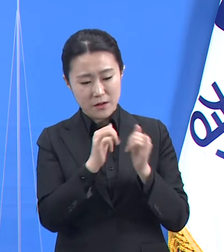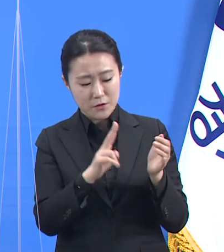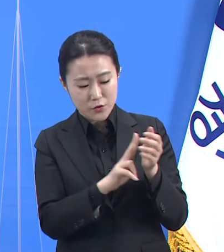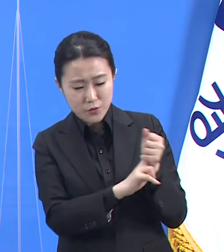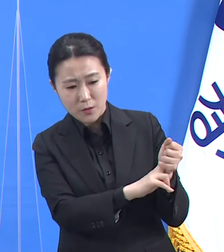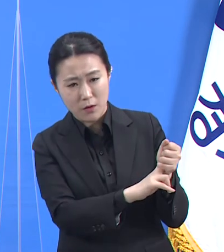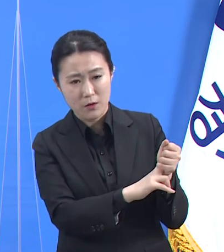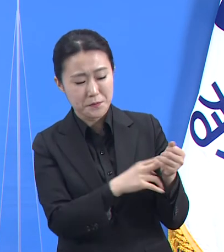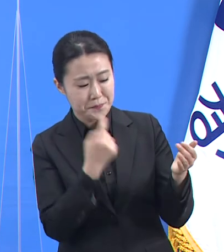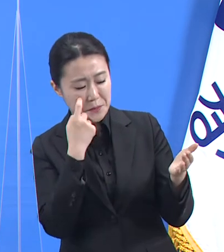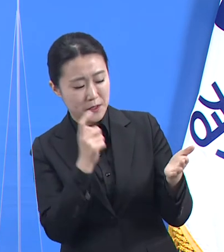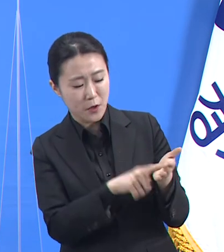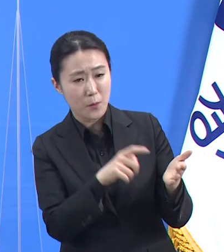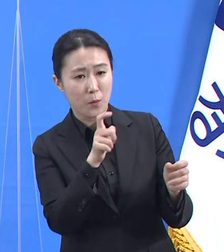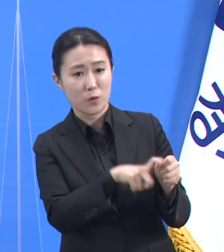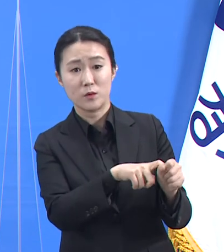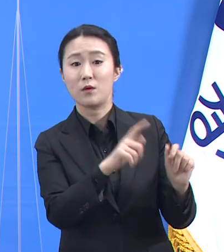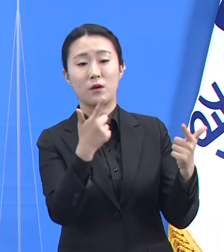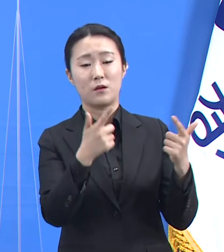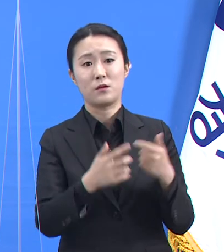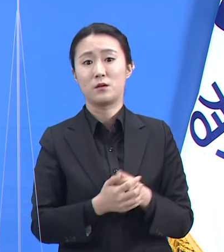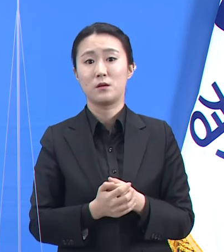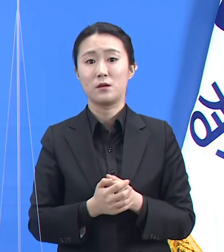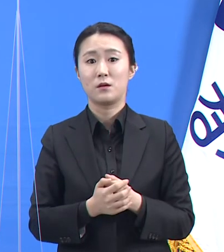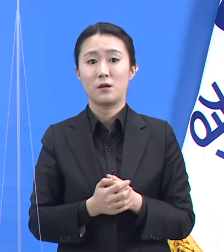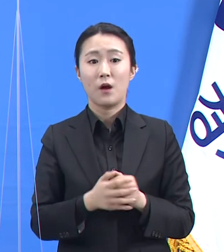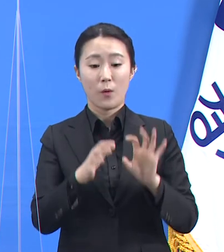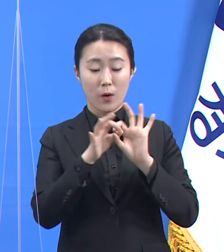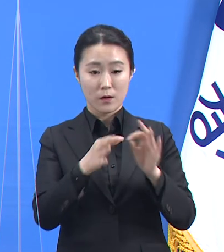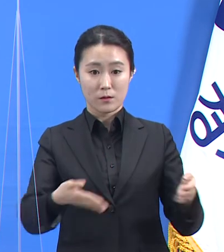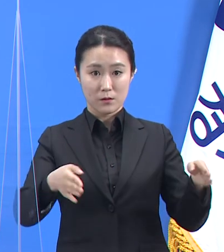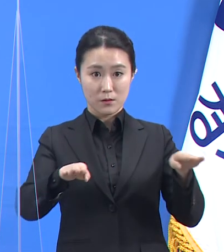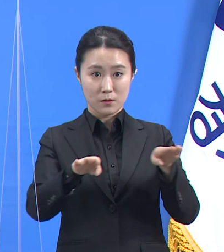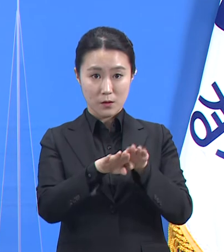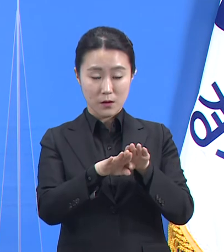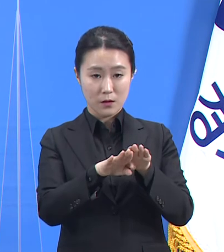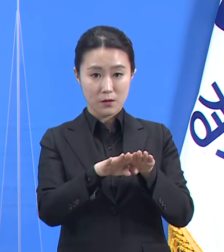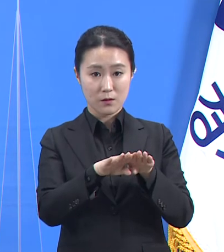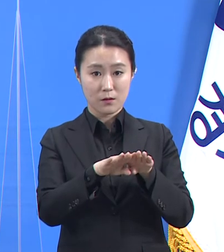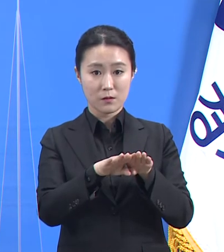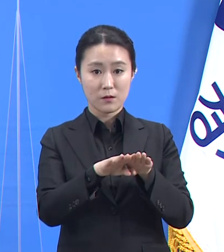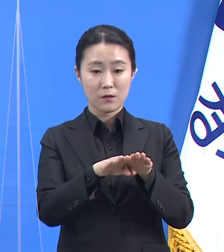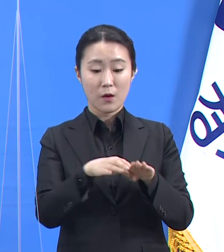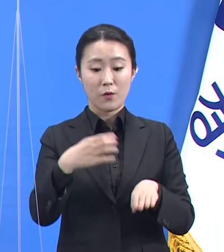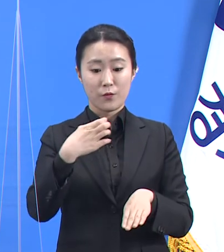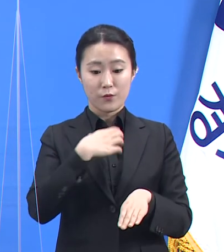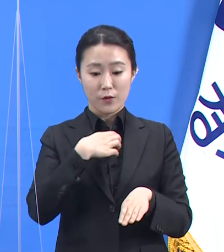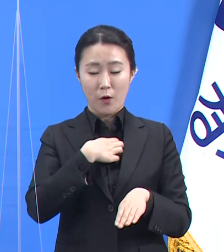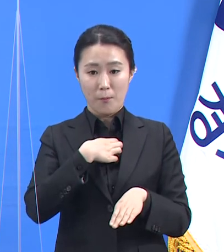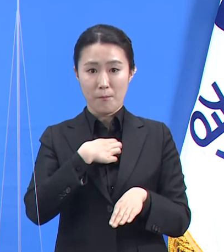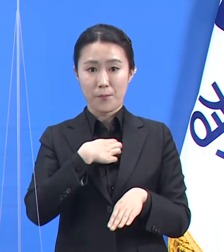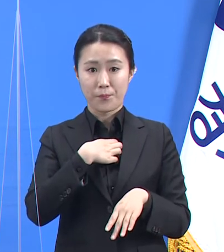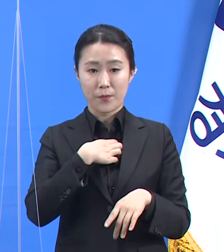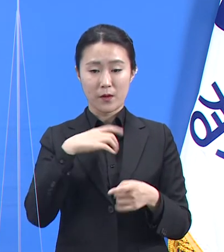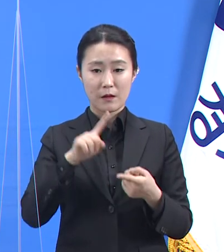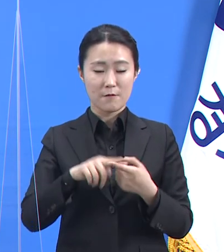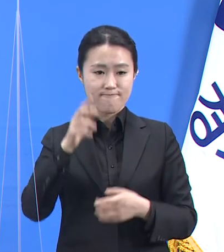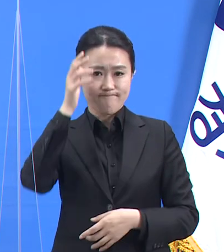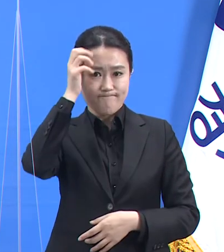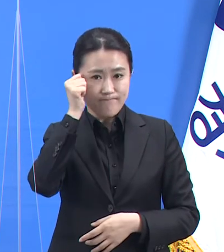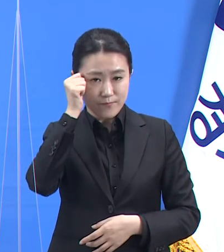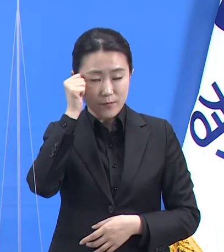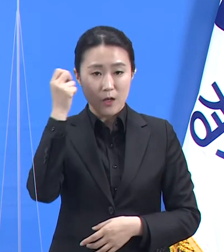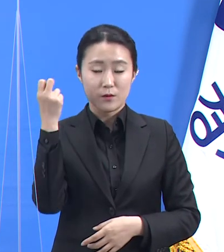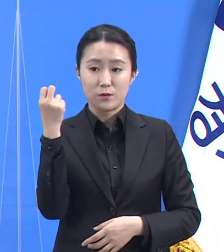이런 사업의 진정한 목적은 관련된 기관들이 위험에 대해 정확한 인식을 갖게 하는 일 그리고